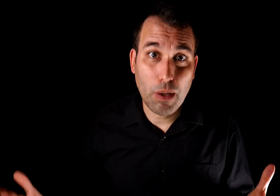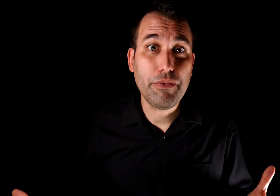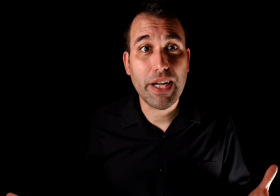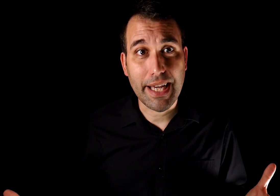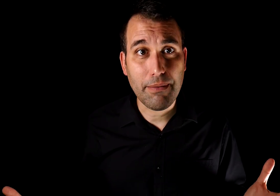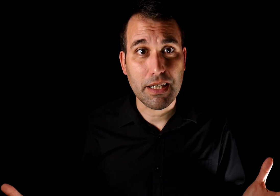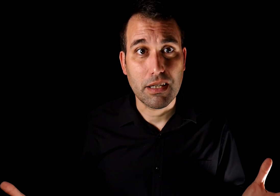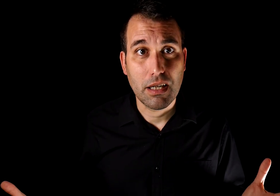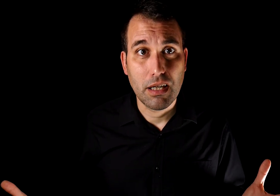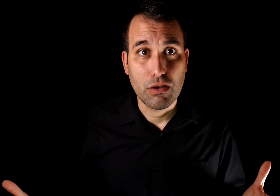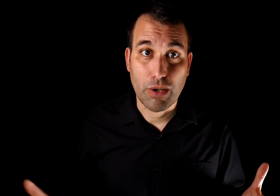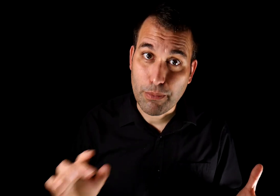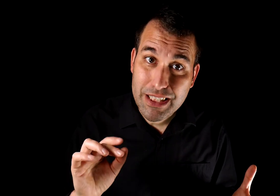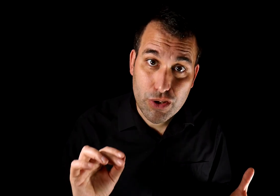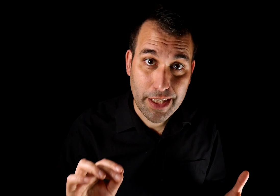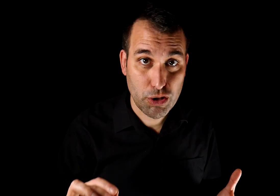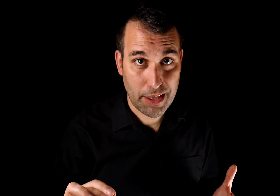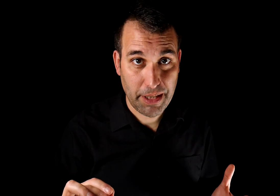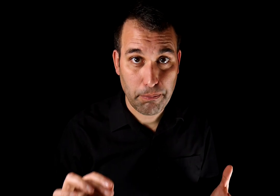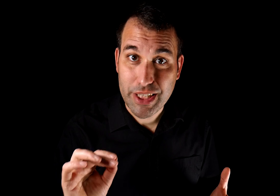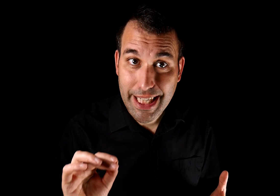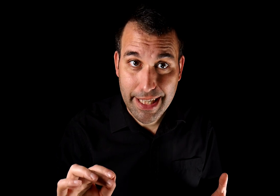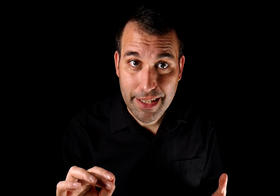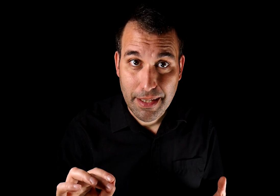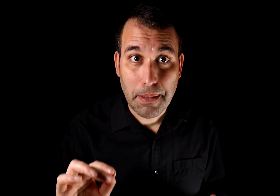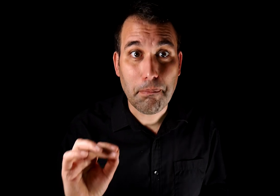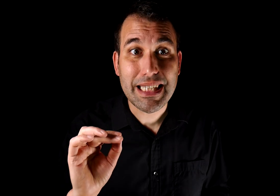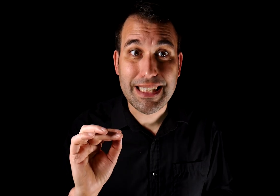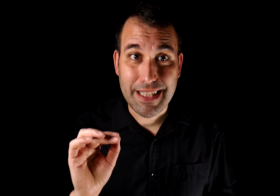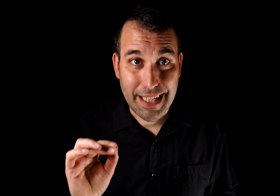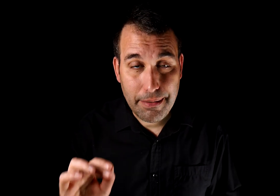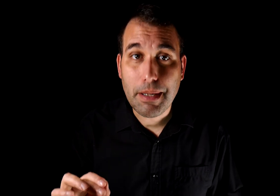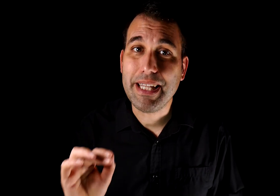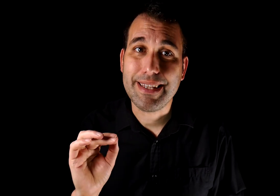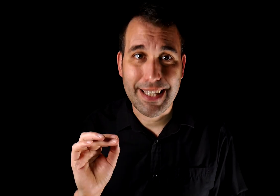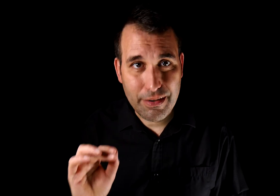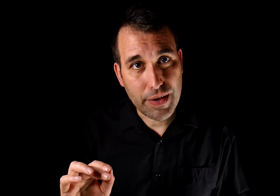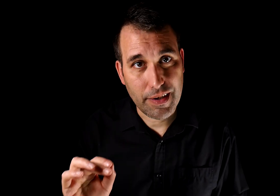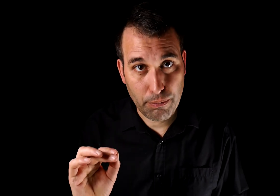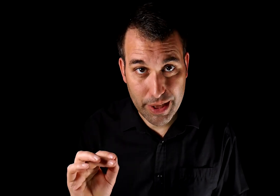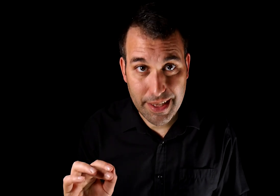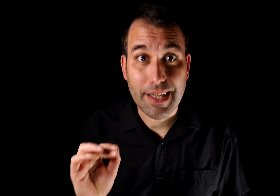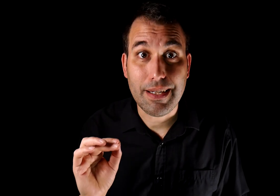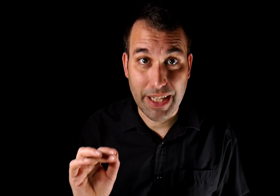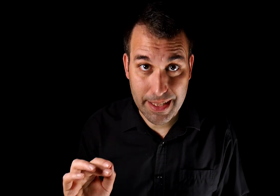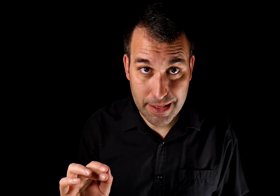vuelve infranqueable. Cuanto más nos dejemos atrapar por ese agarre, más increíblemente difícil puede ser liberarse.